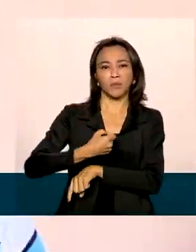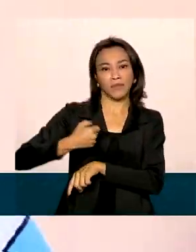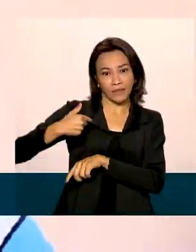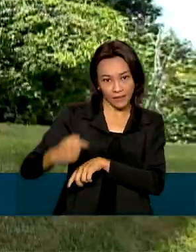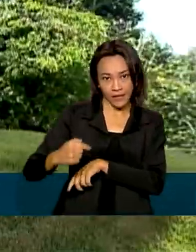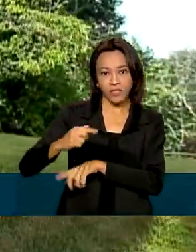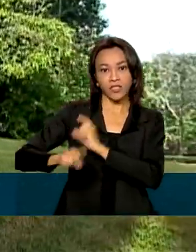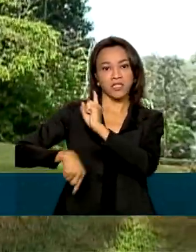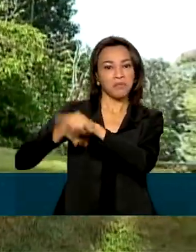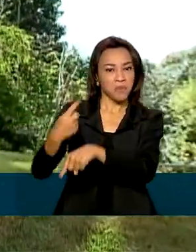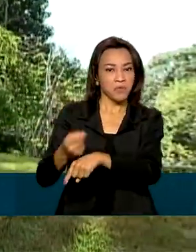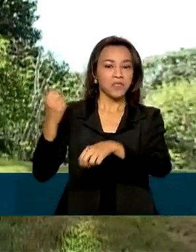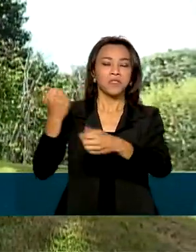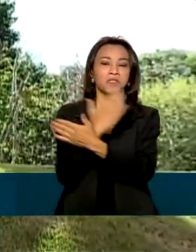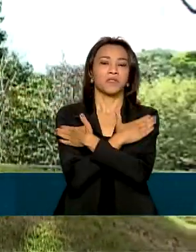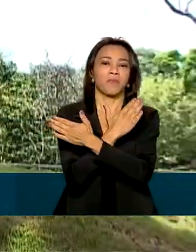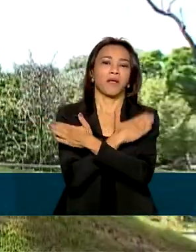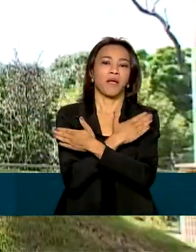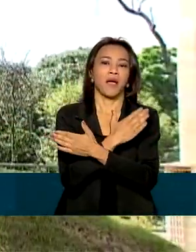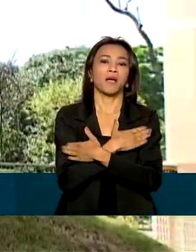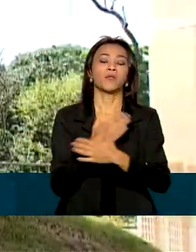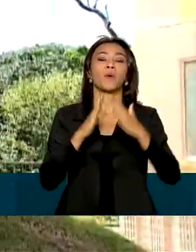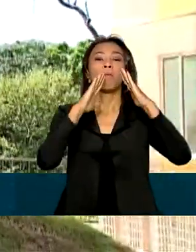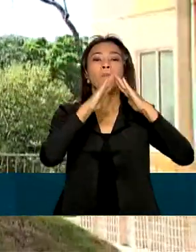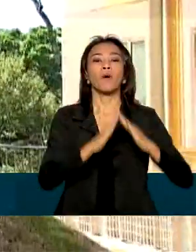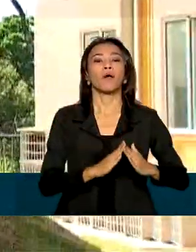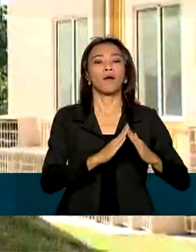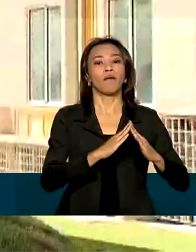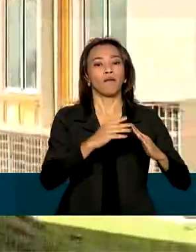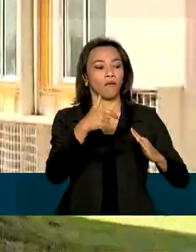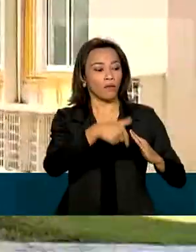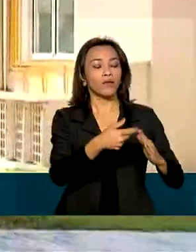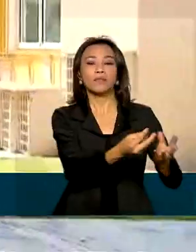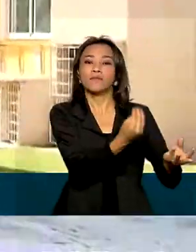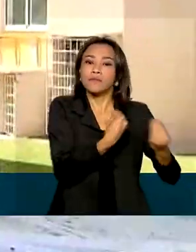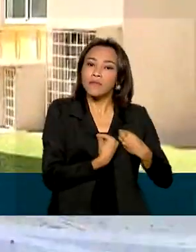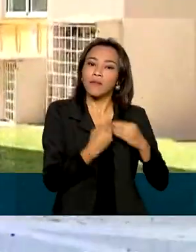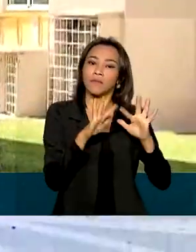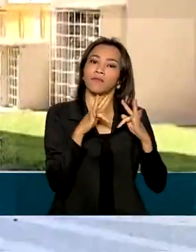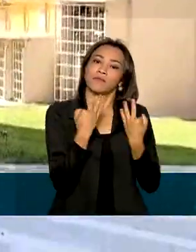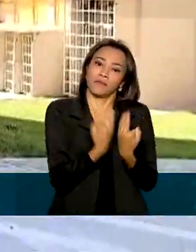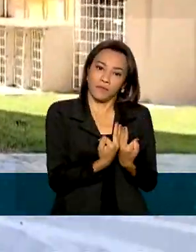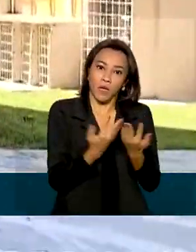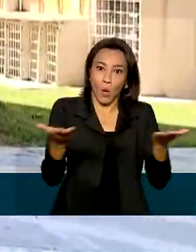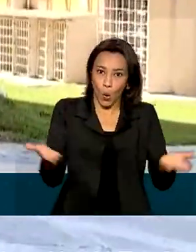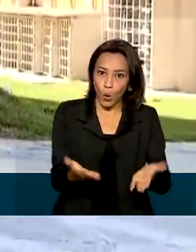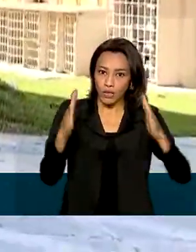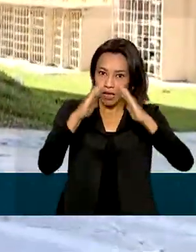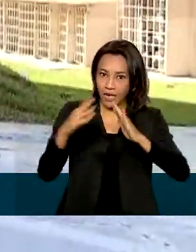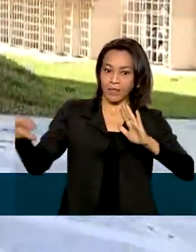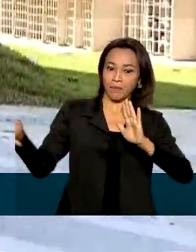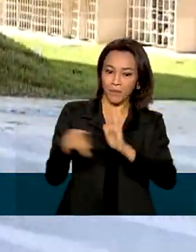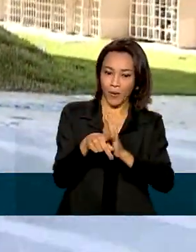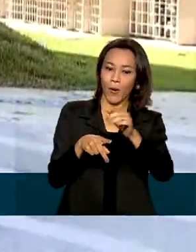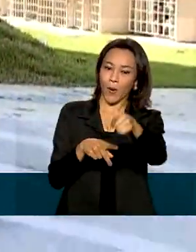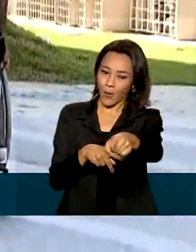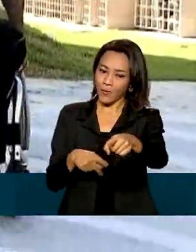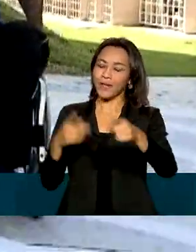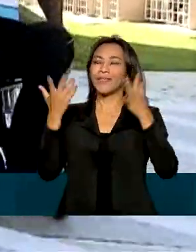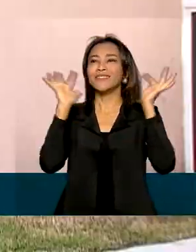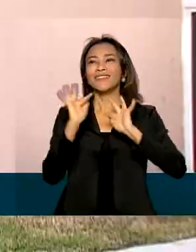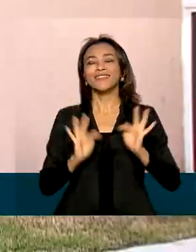desempregado. Morava de favor em uma casa cedida por parentes. Hoje, com o imóvel próprio, ele é só